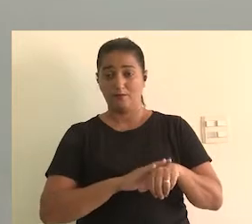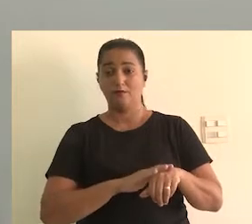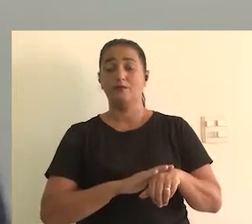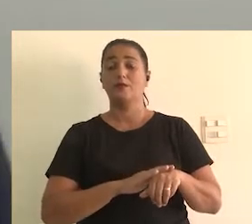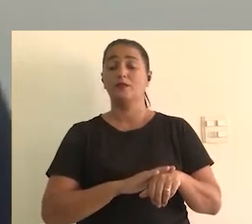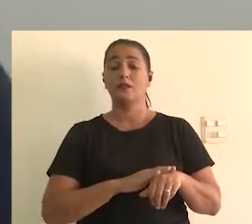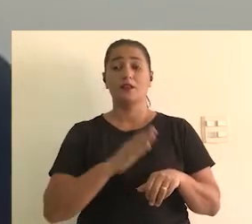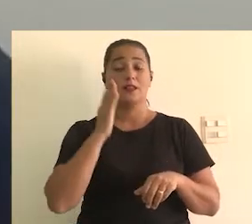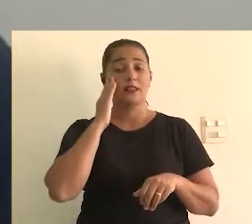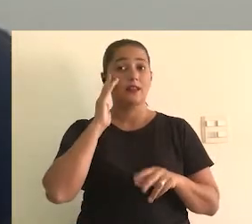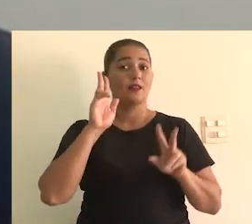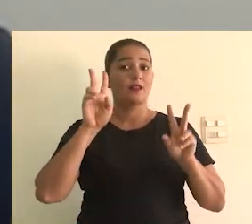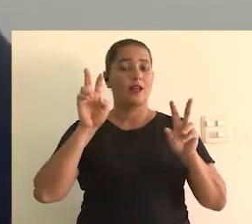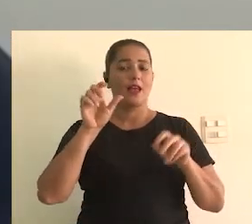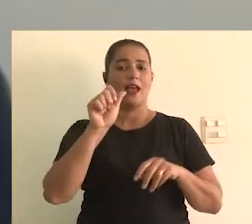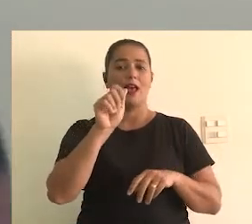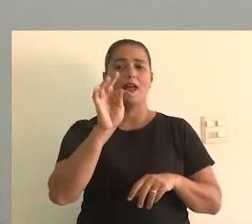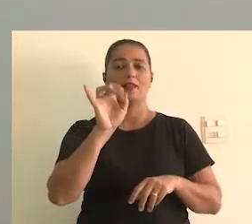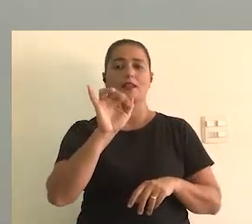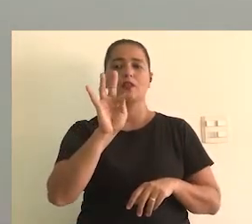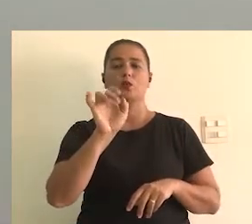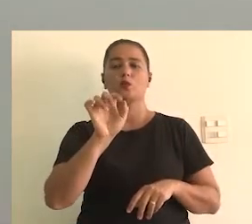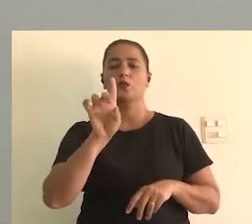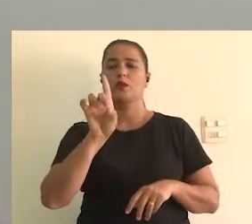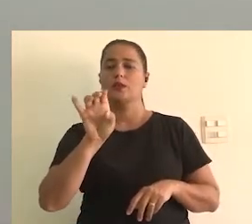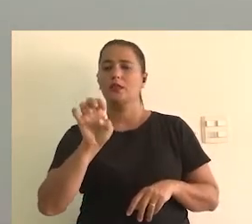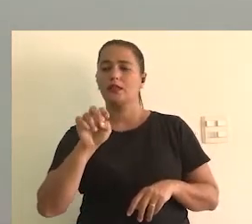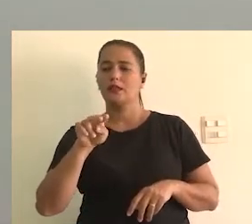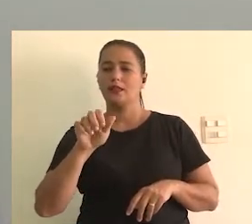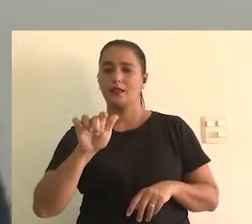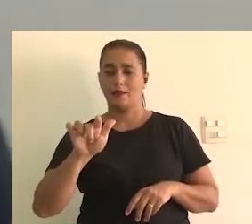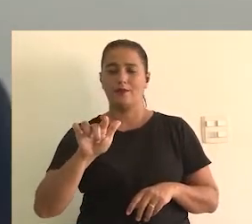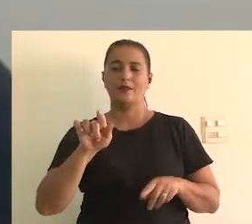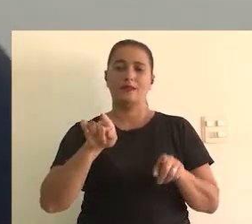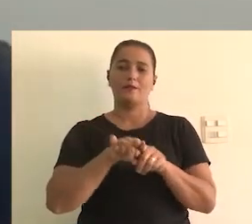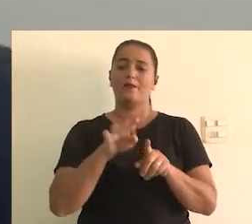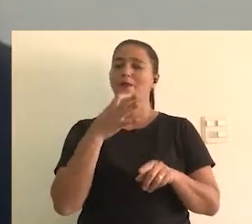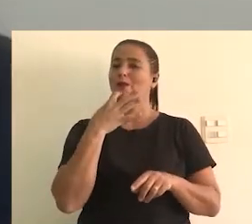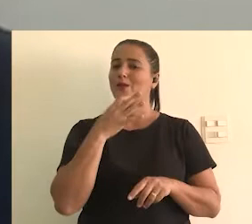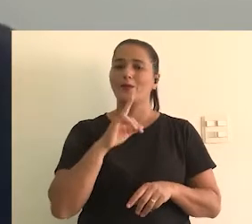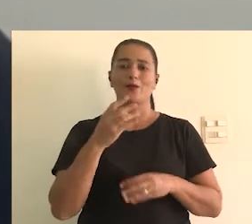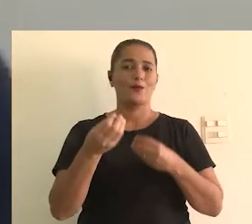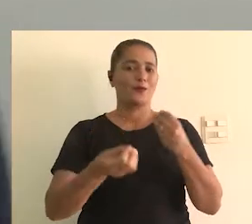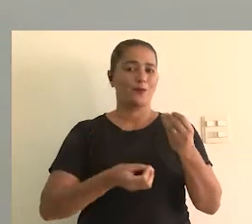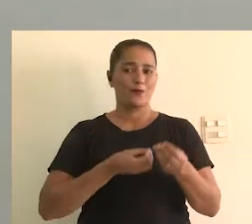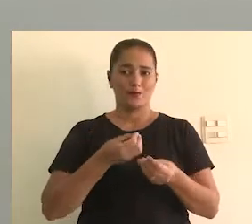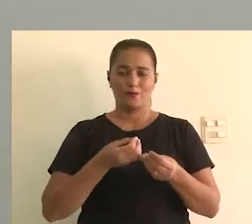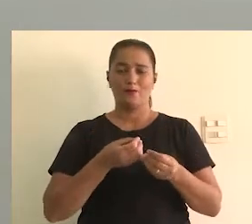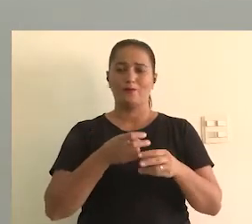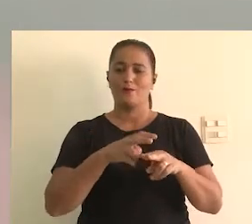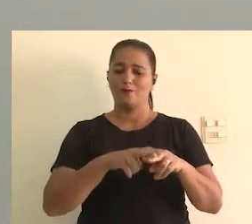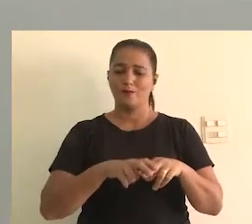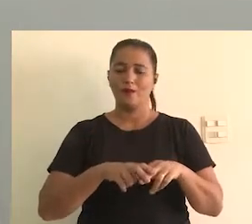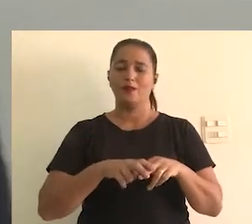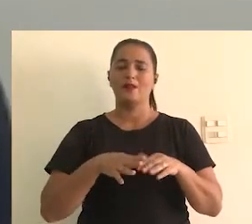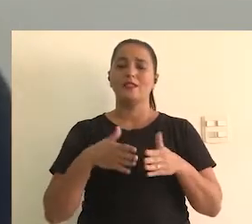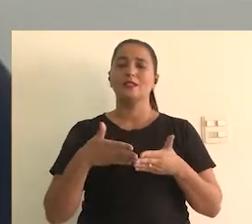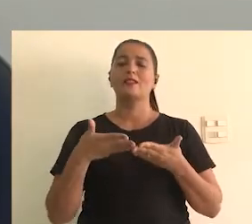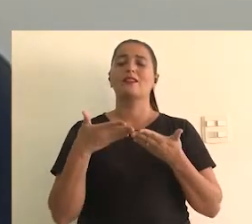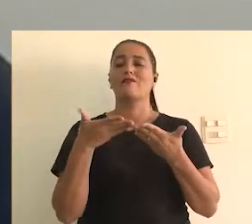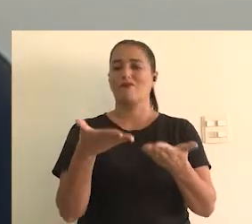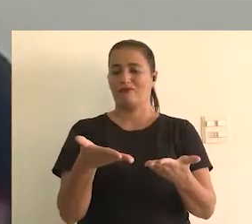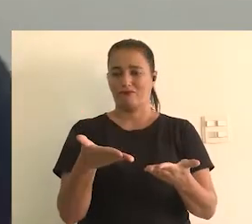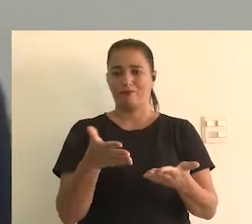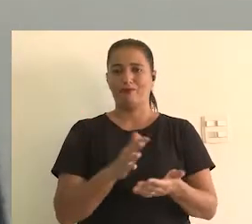da atitude, né? Para quem não conhece, né? Não entende esse termo. E o desconhecimento